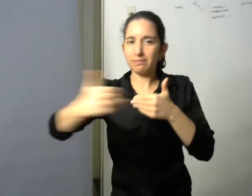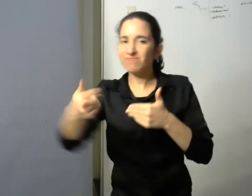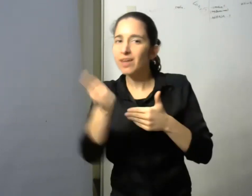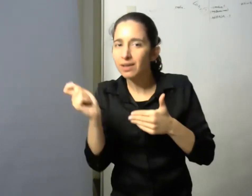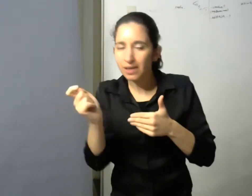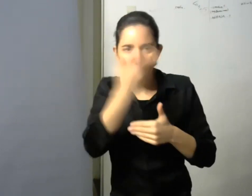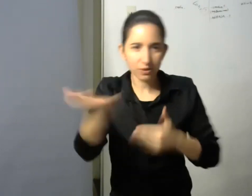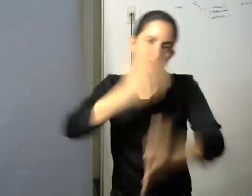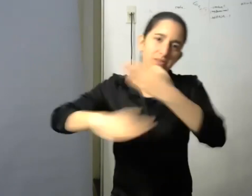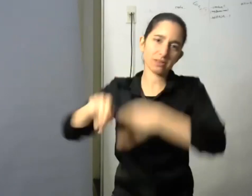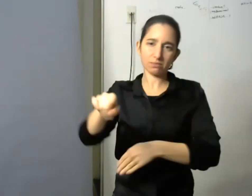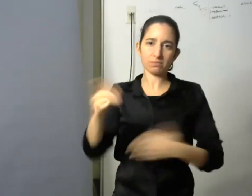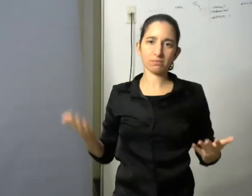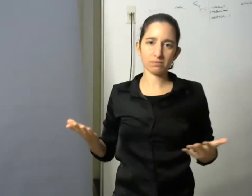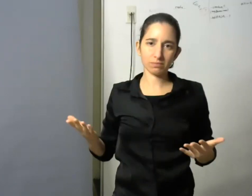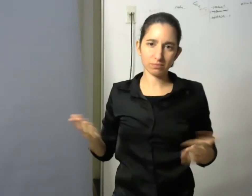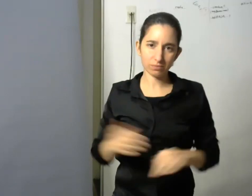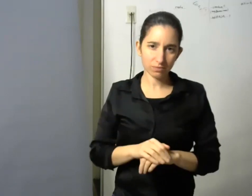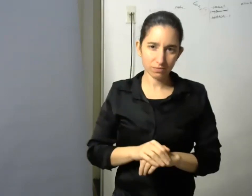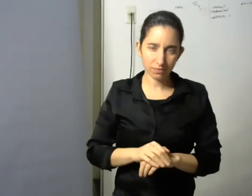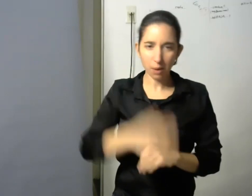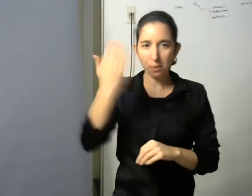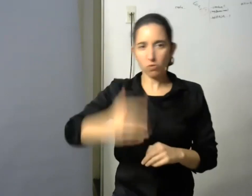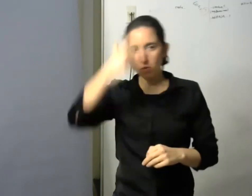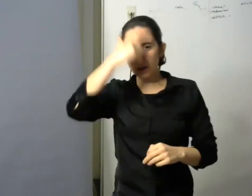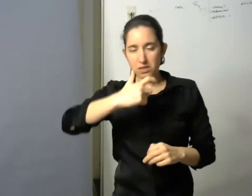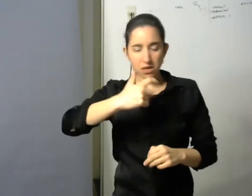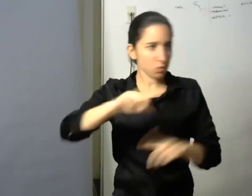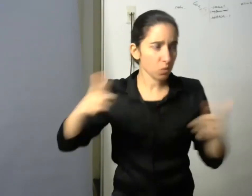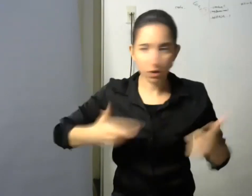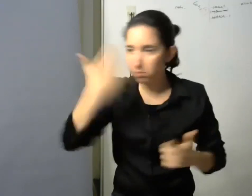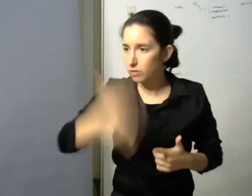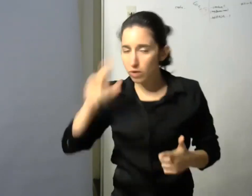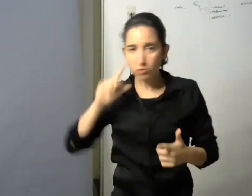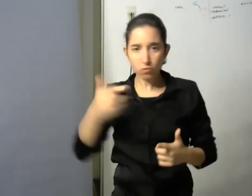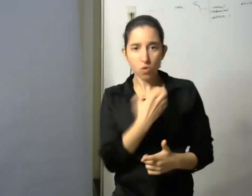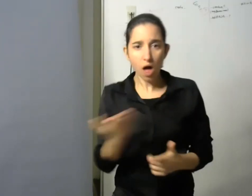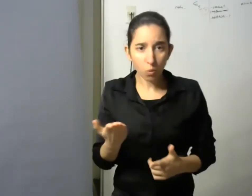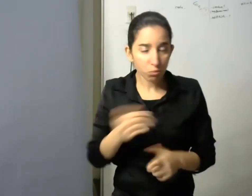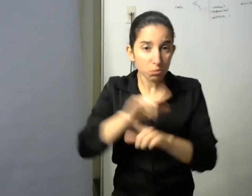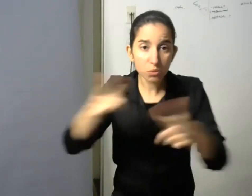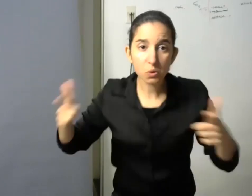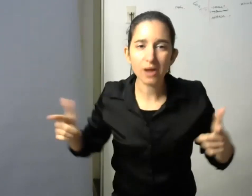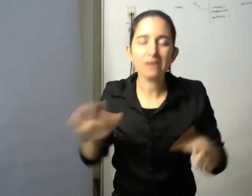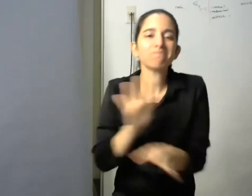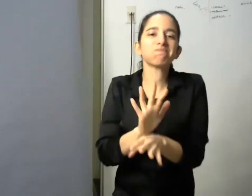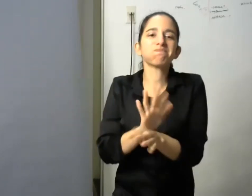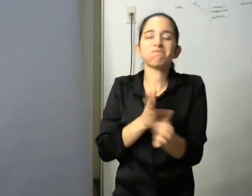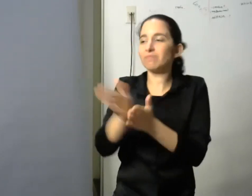sordo nunca en alumno ciego si bien en la cátedra venían y nos visitaban y daban testimonios de